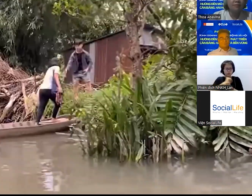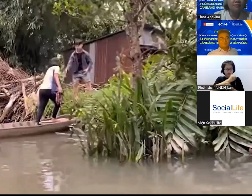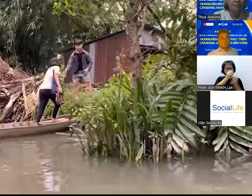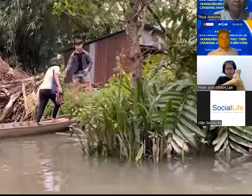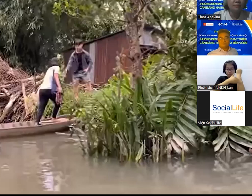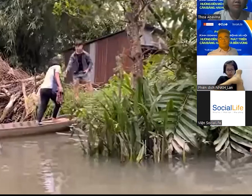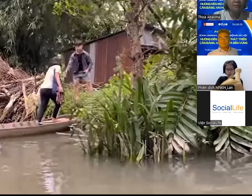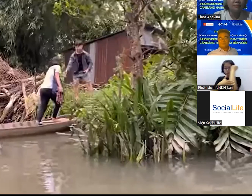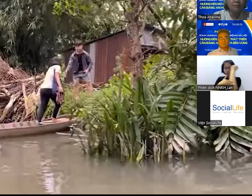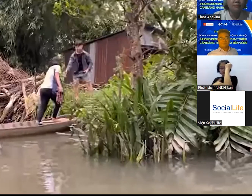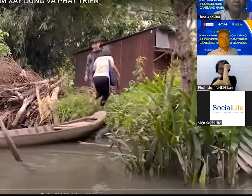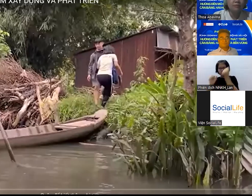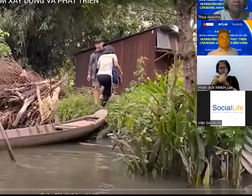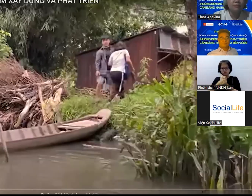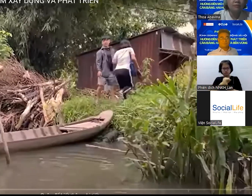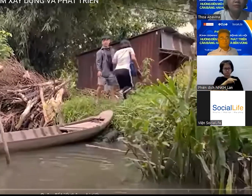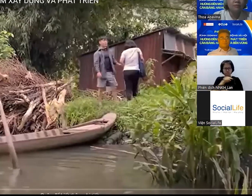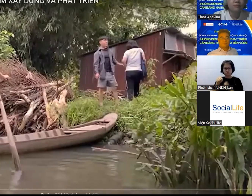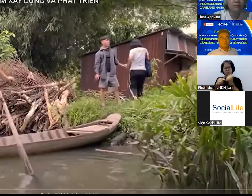lỡ những